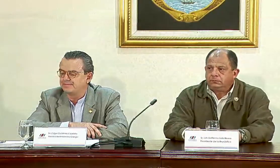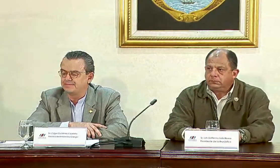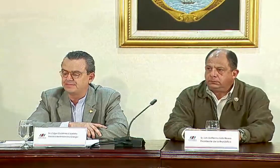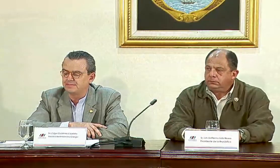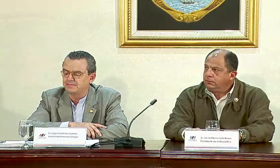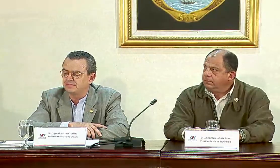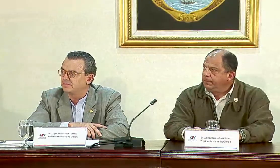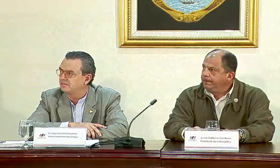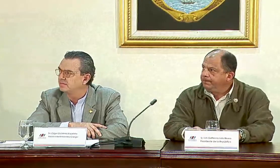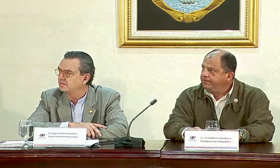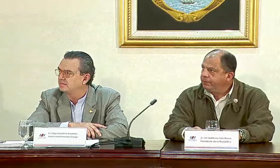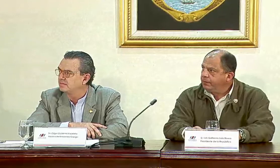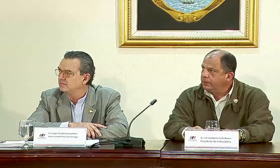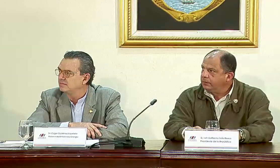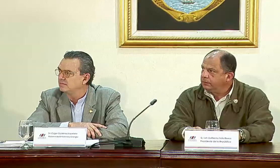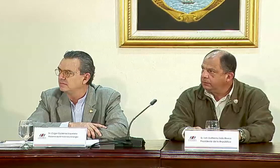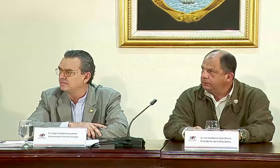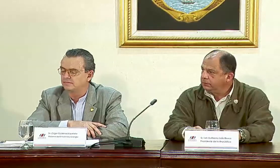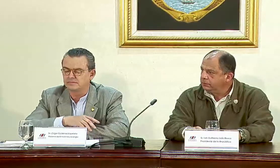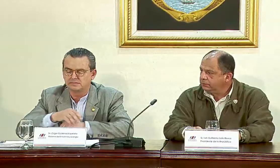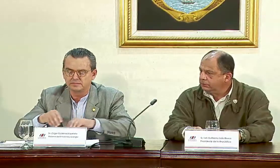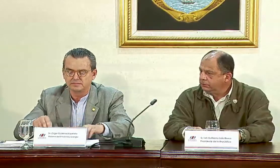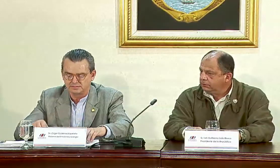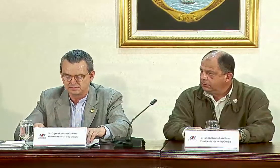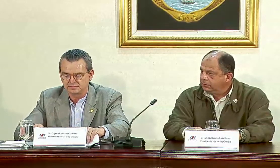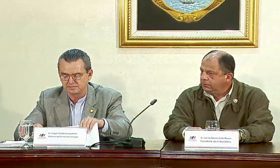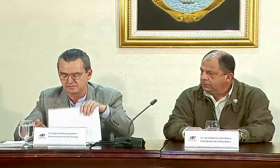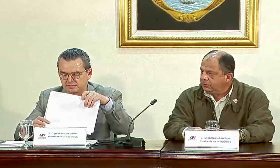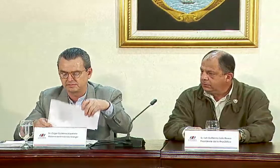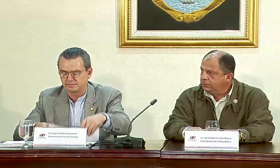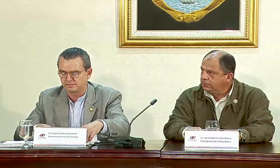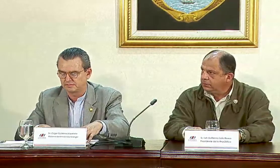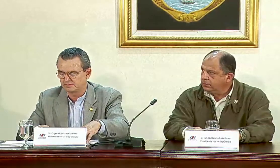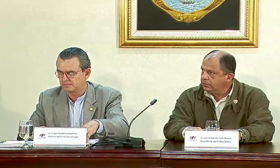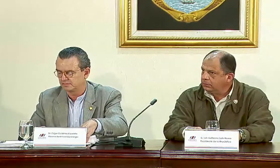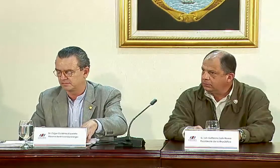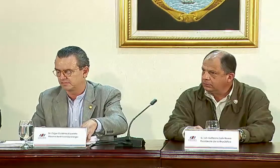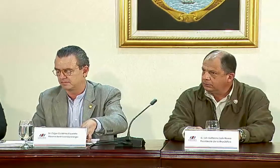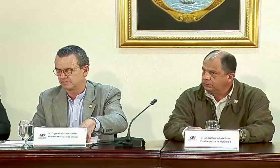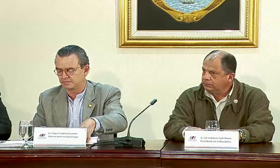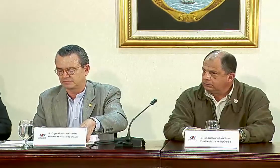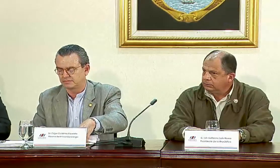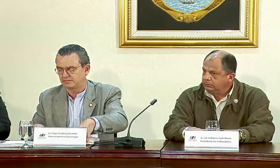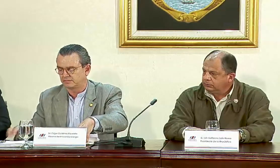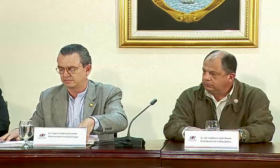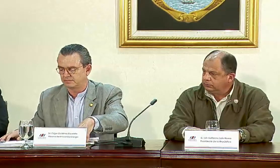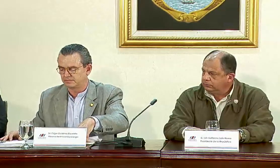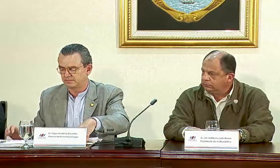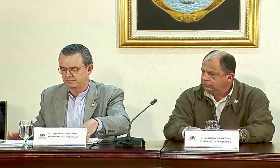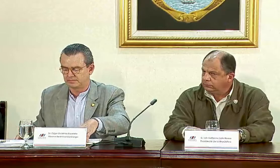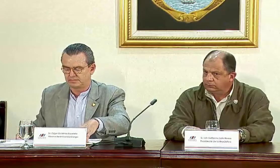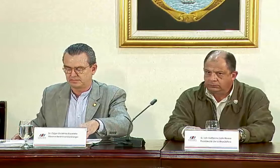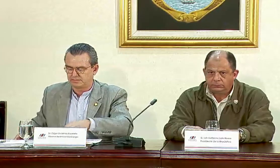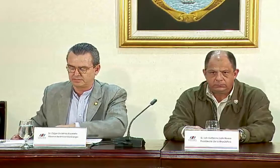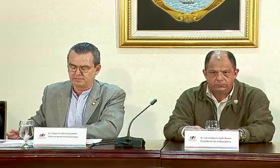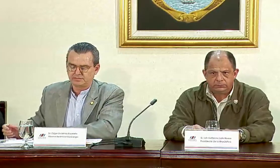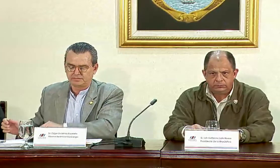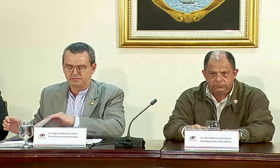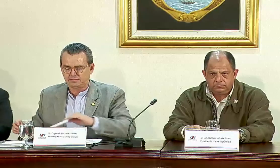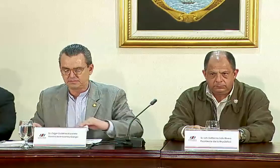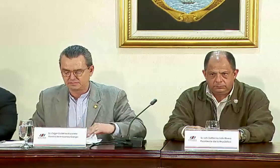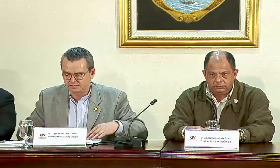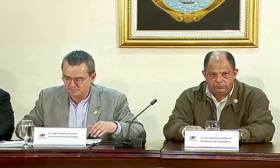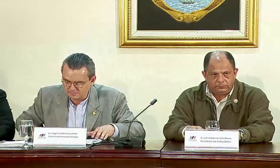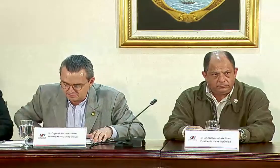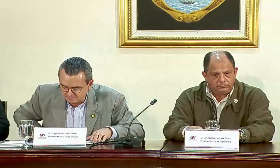de Ambiente, don Edgar y don Fernando, si nos acompañan aquí en las butacas del frente para continuar con los siguientes temas de la